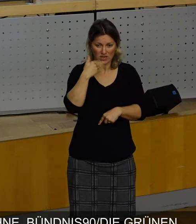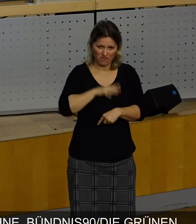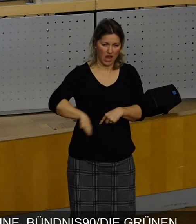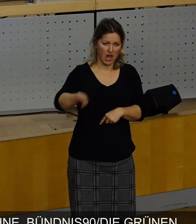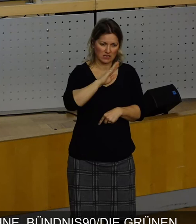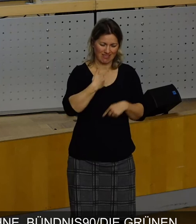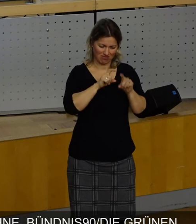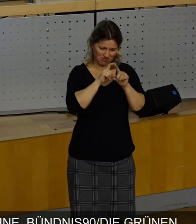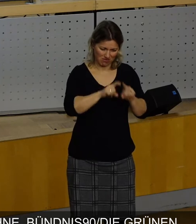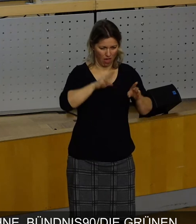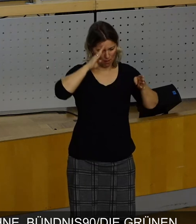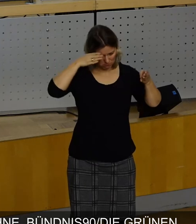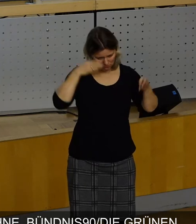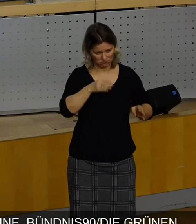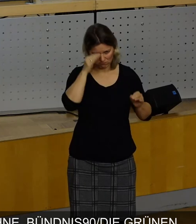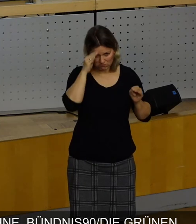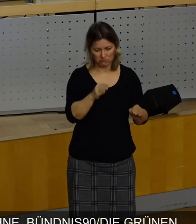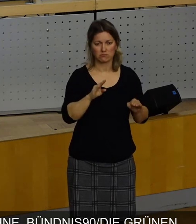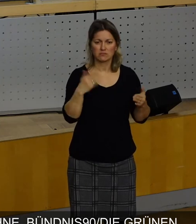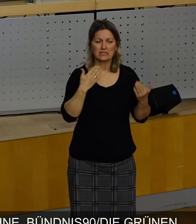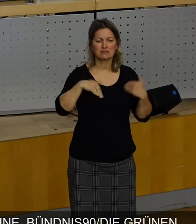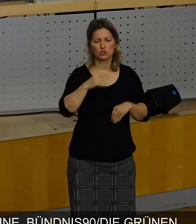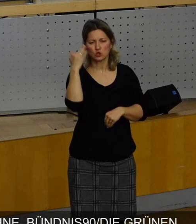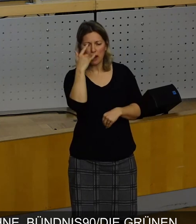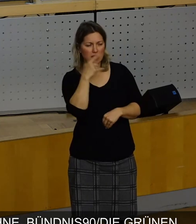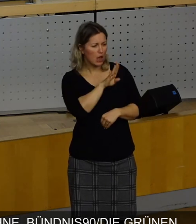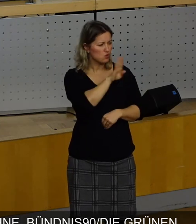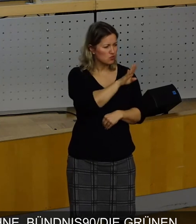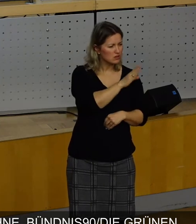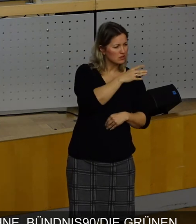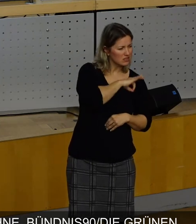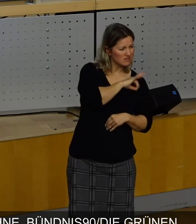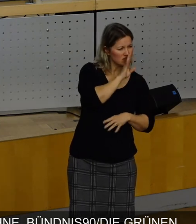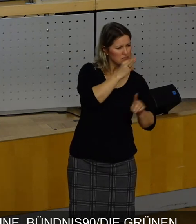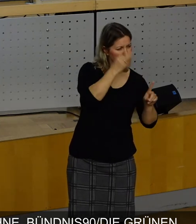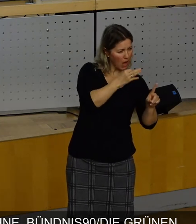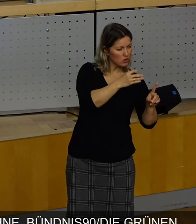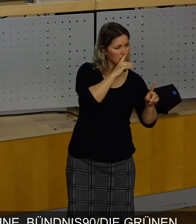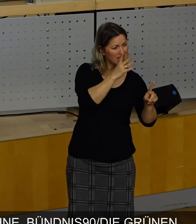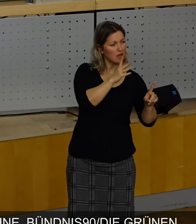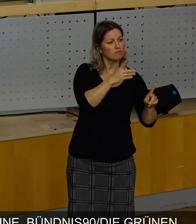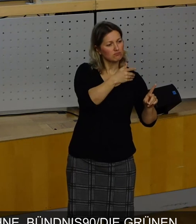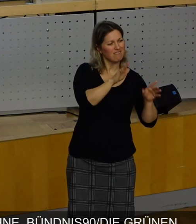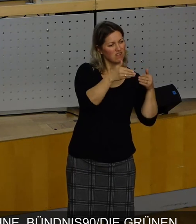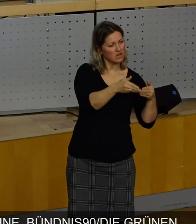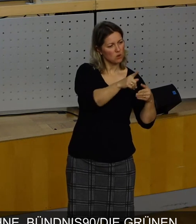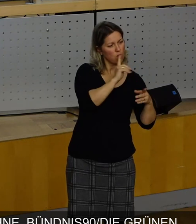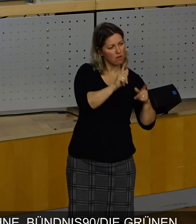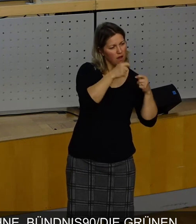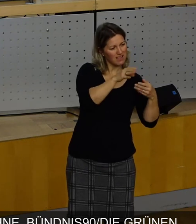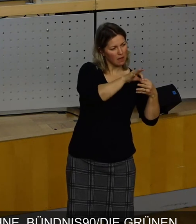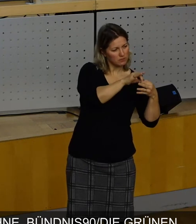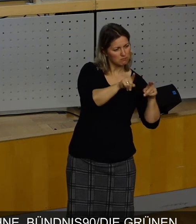Sache, aber immer auch überlegend, was braucht der andere, damit er so ein Ergebnis seiner Fraktion vorstellen kann.